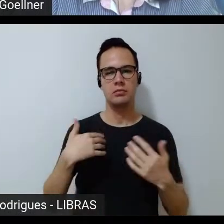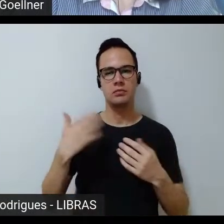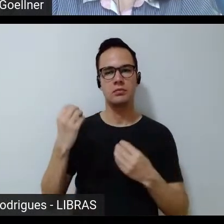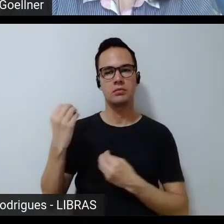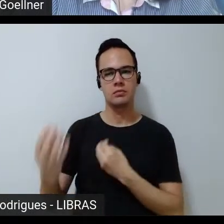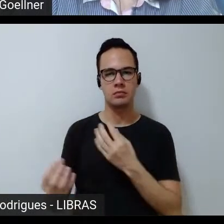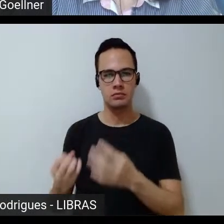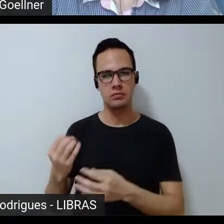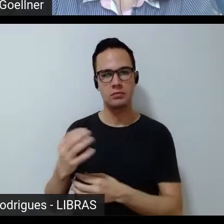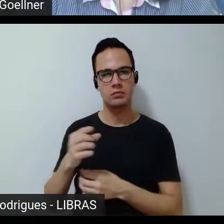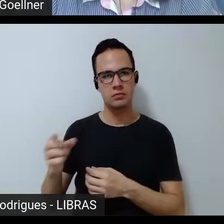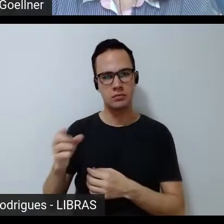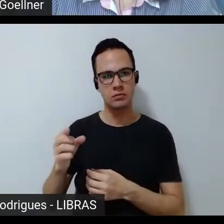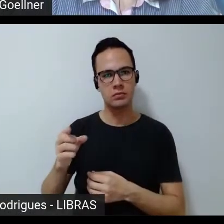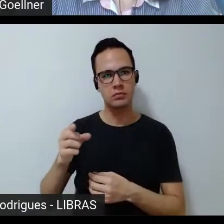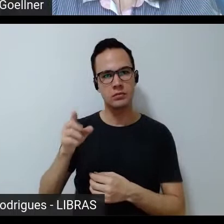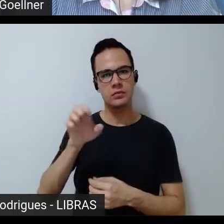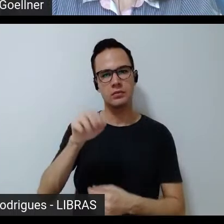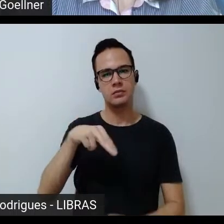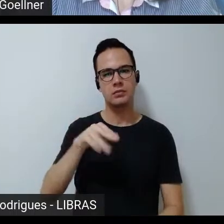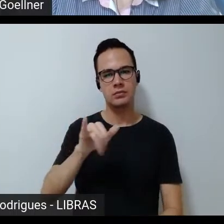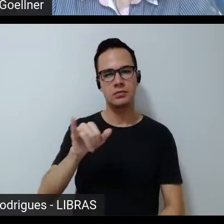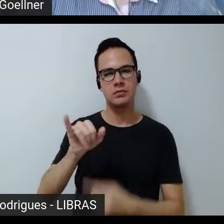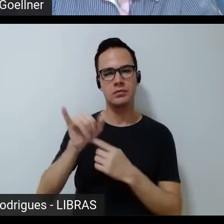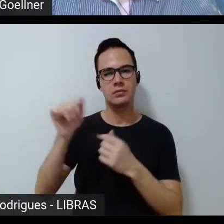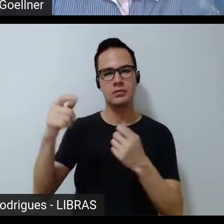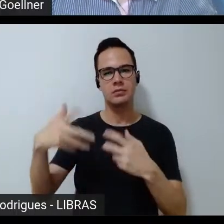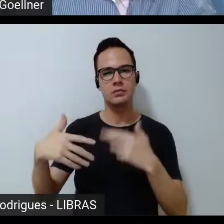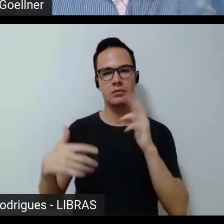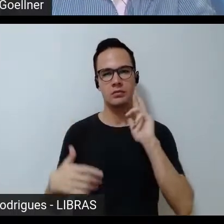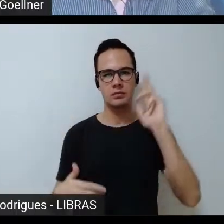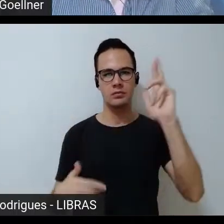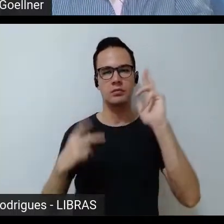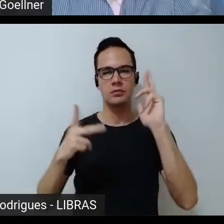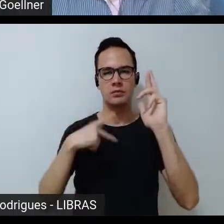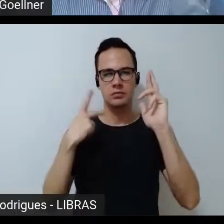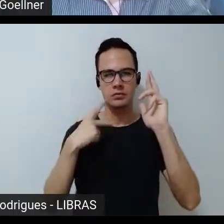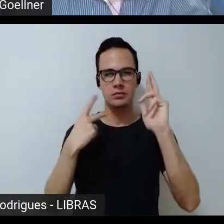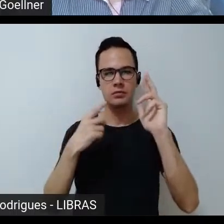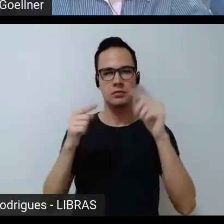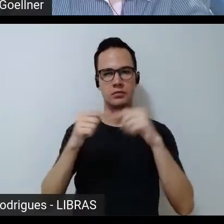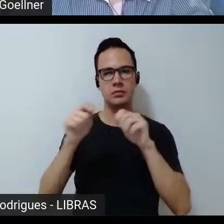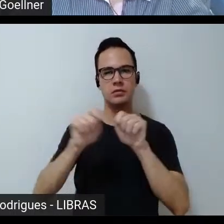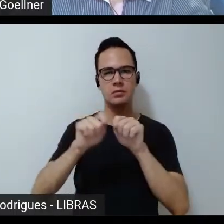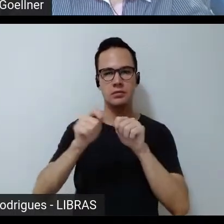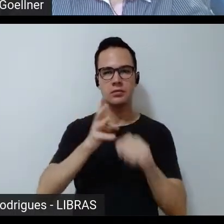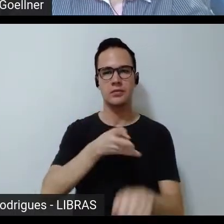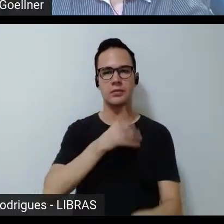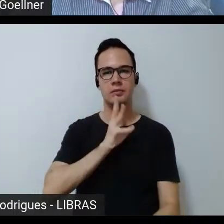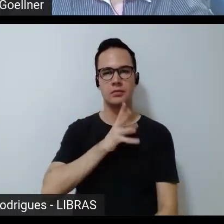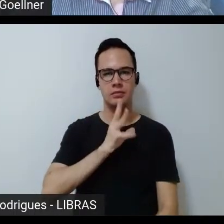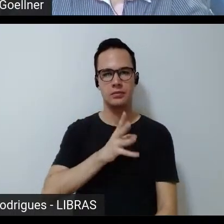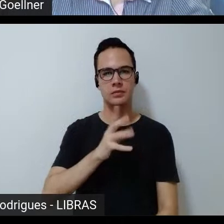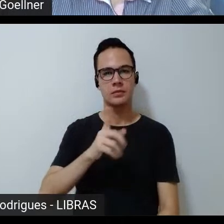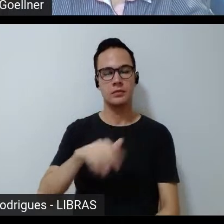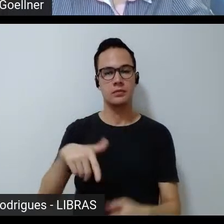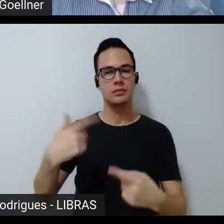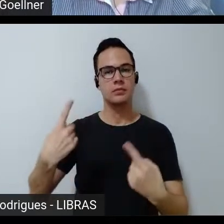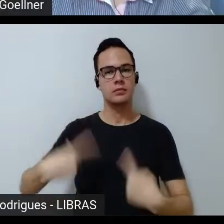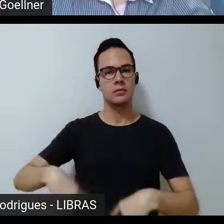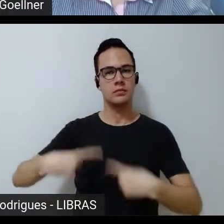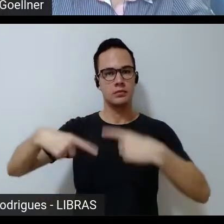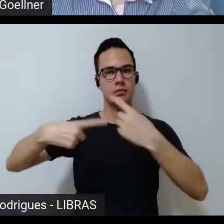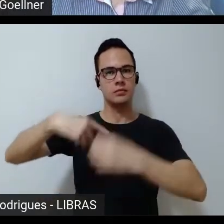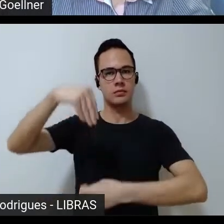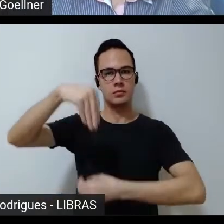como essa que a Eni falou muito bem do papel político da produção do conhecimento e as disputas de poder dentro